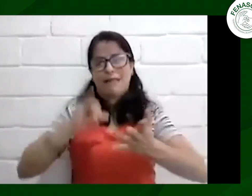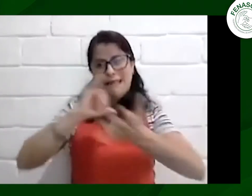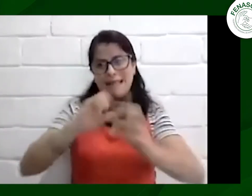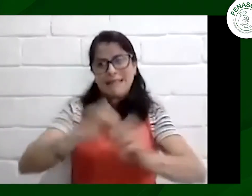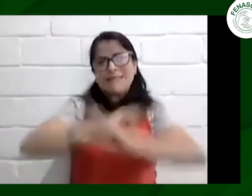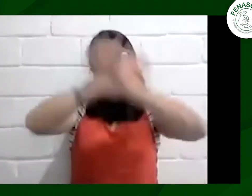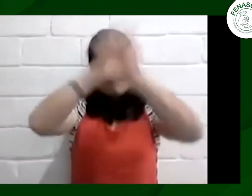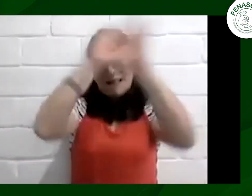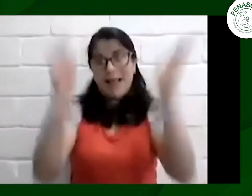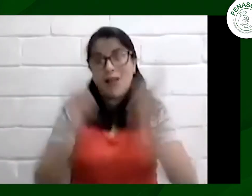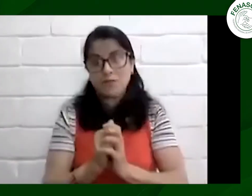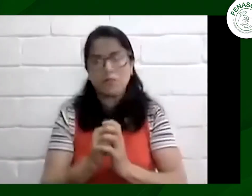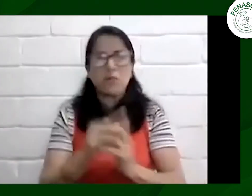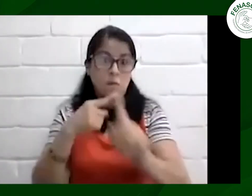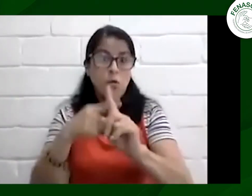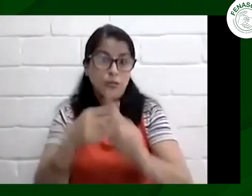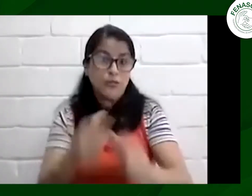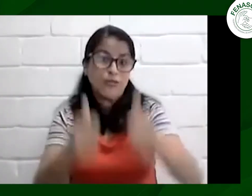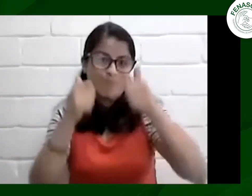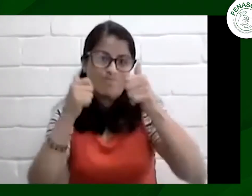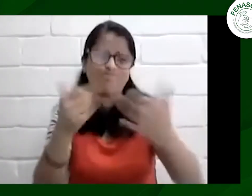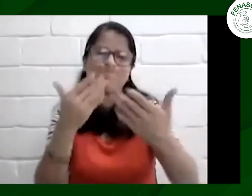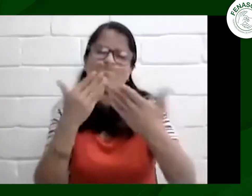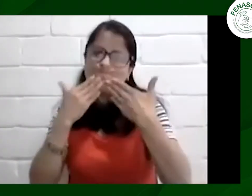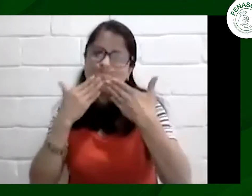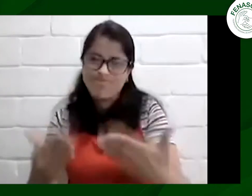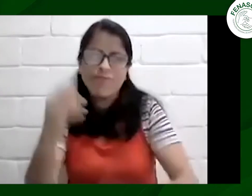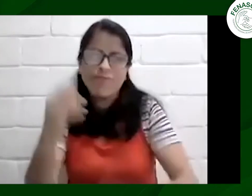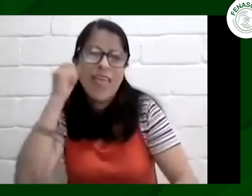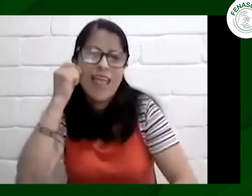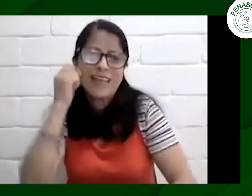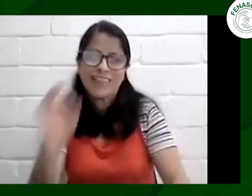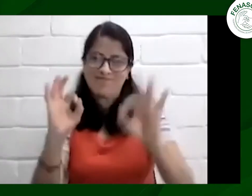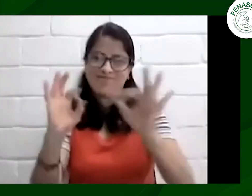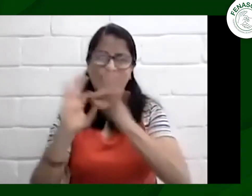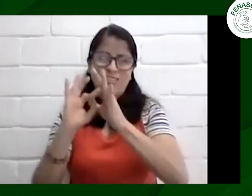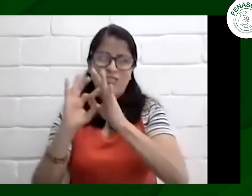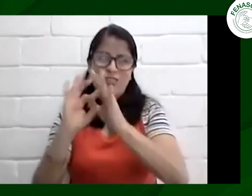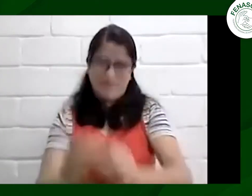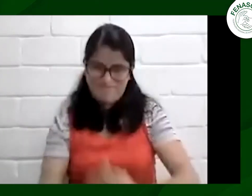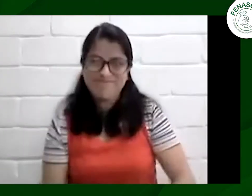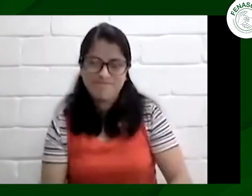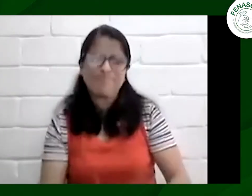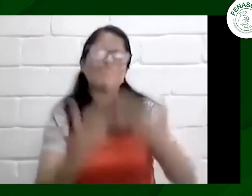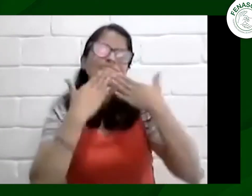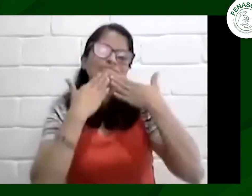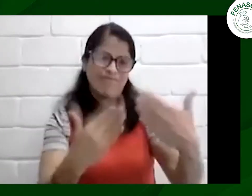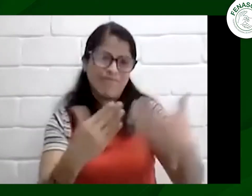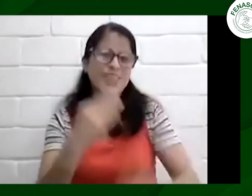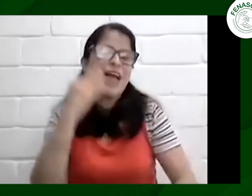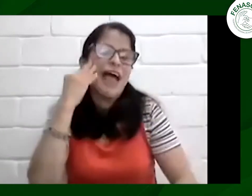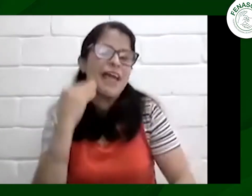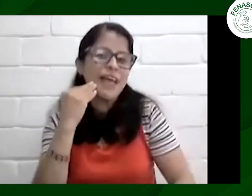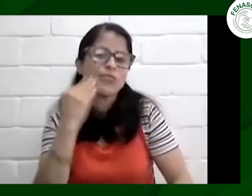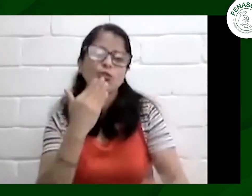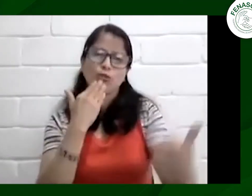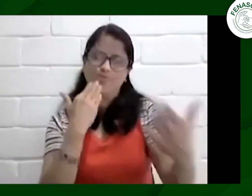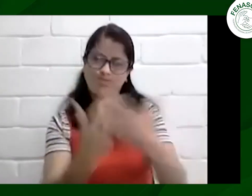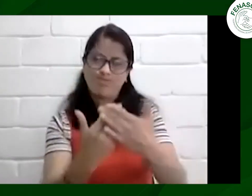realizamos con el fin de obtener pues obviamente el visto bueno de la licencia de tránsito ahora y a futuro entonces muchísimas gracias